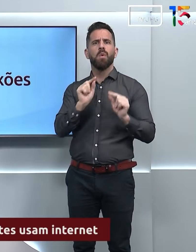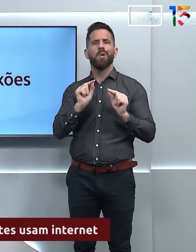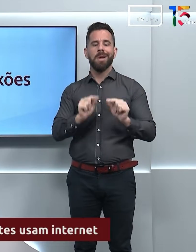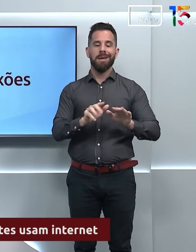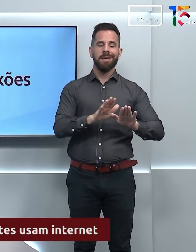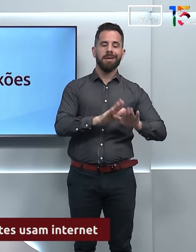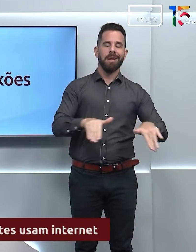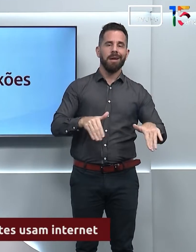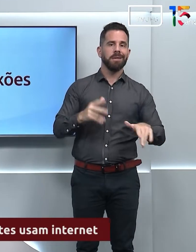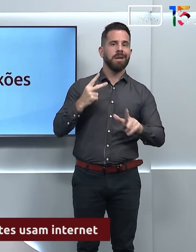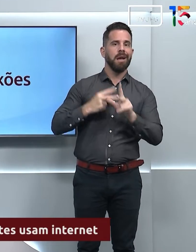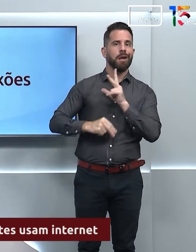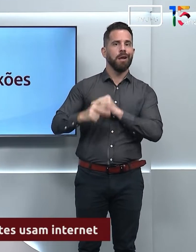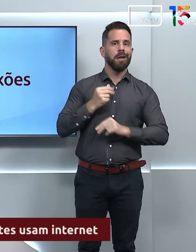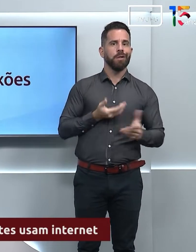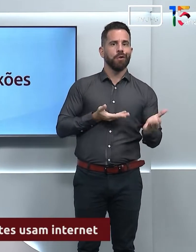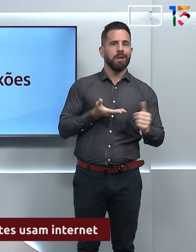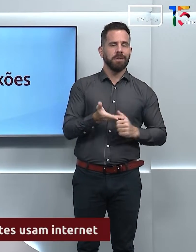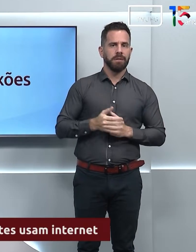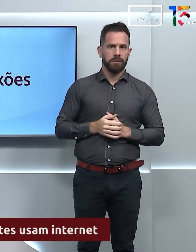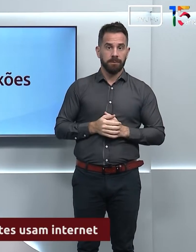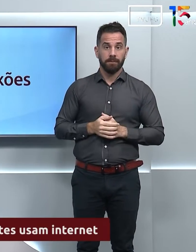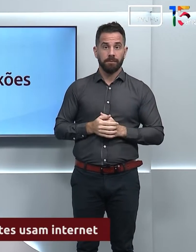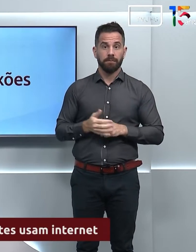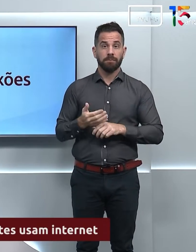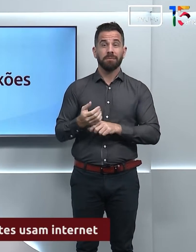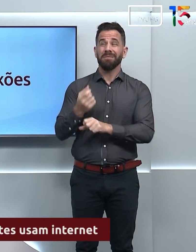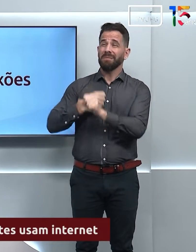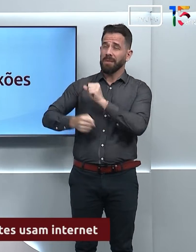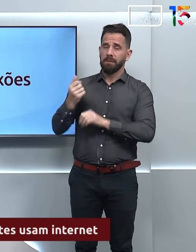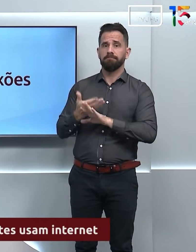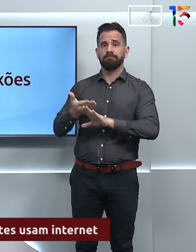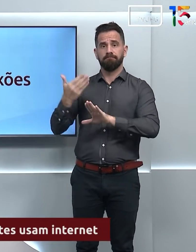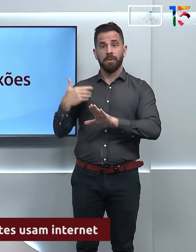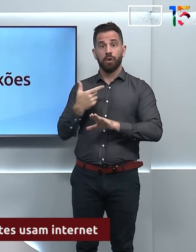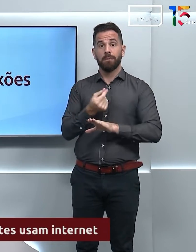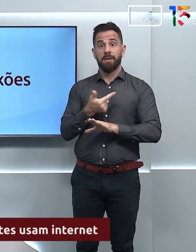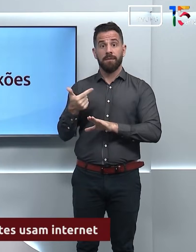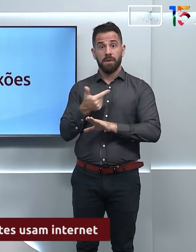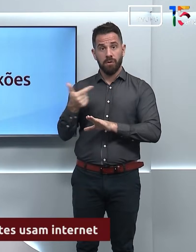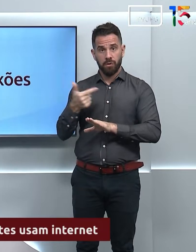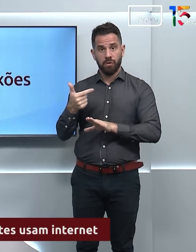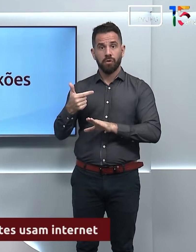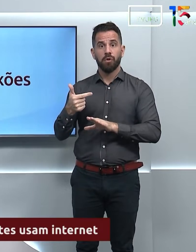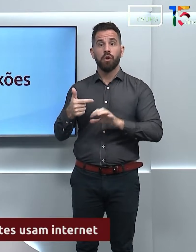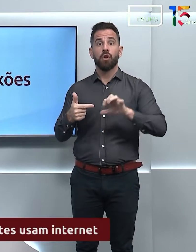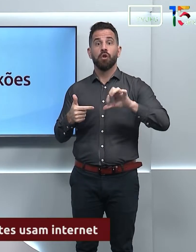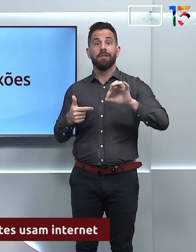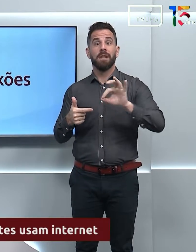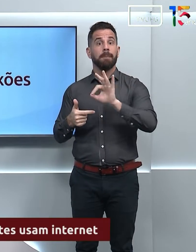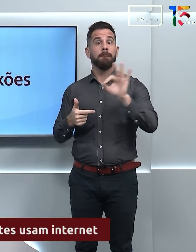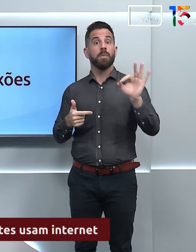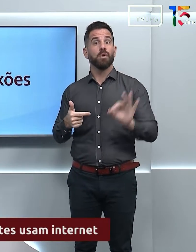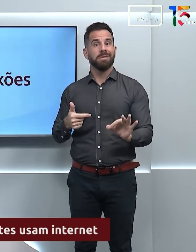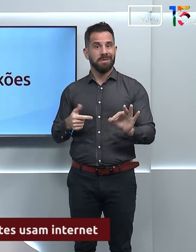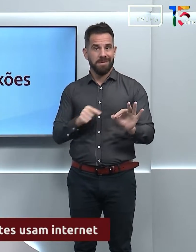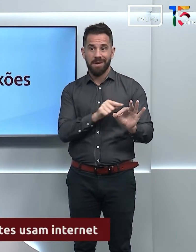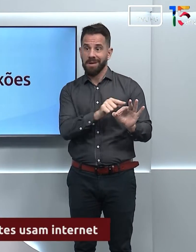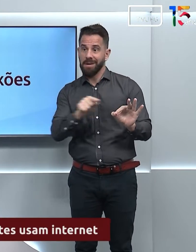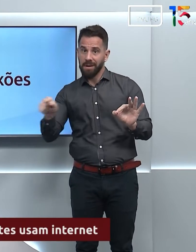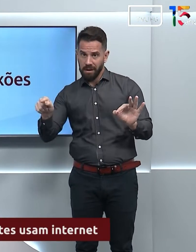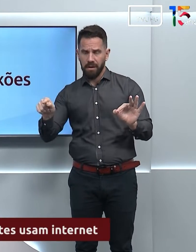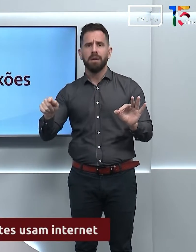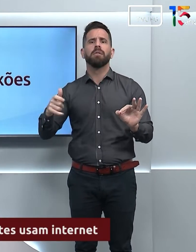Em 2022, mais de 90% das pessoas com idade entre 9 e 17